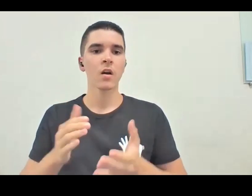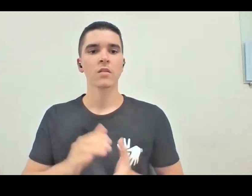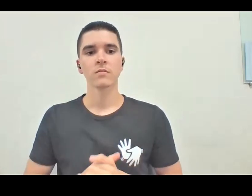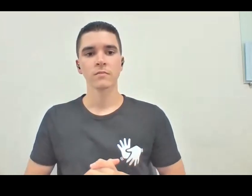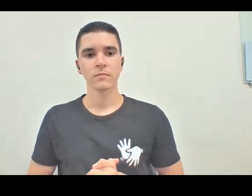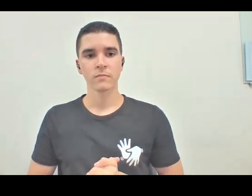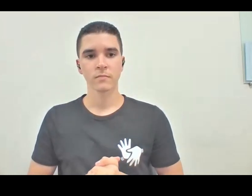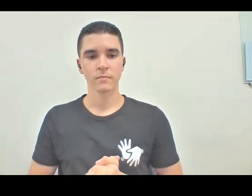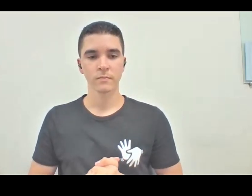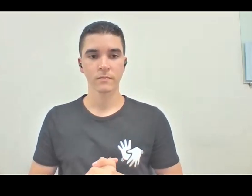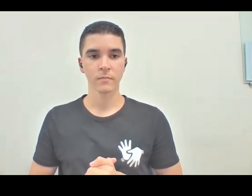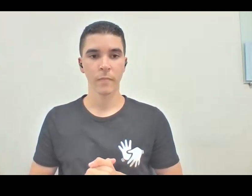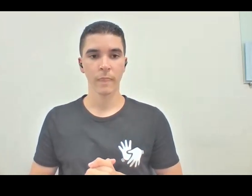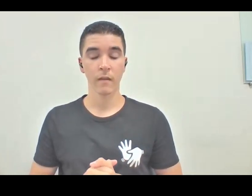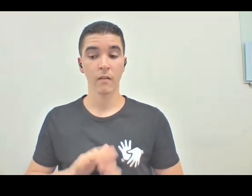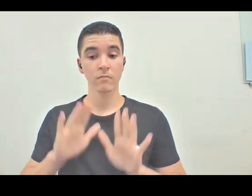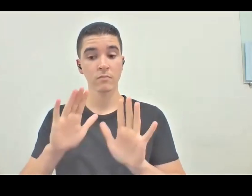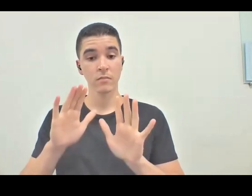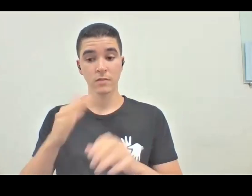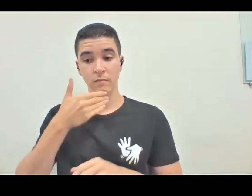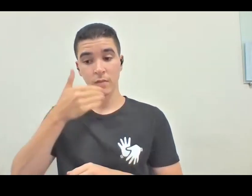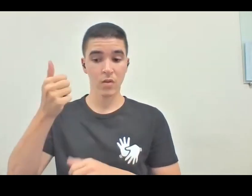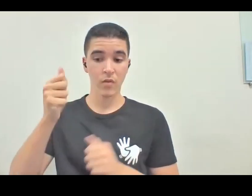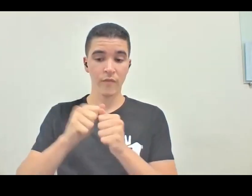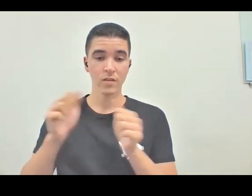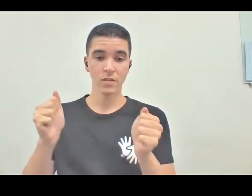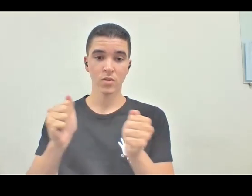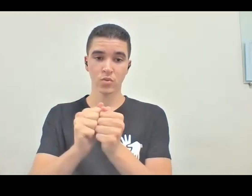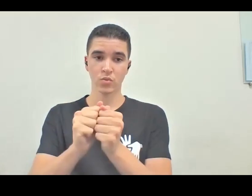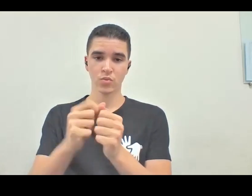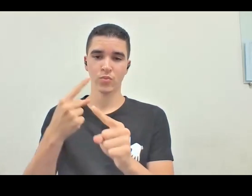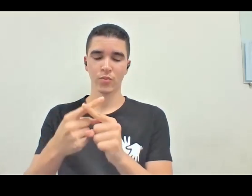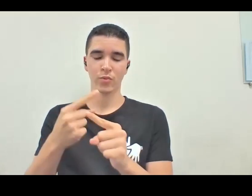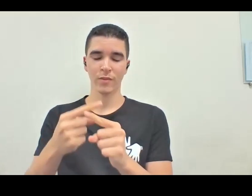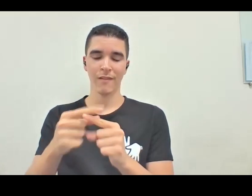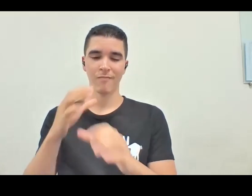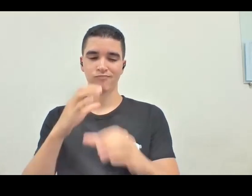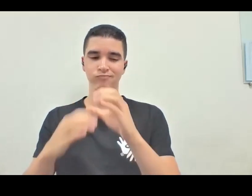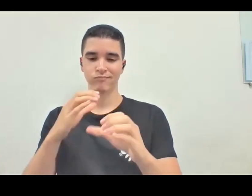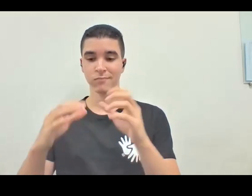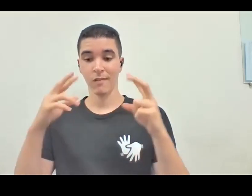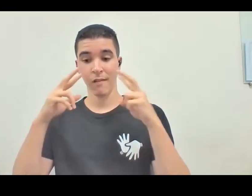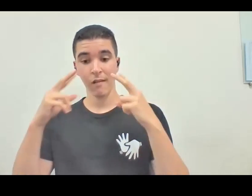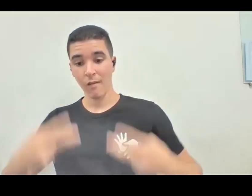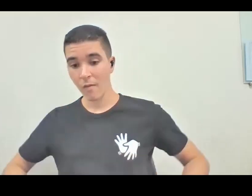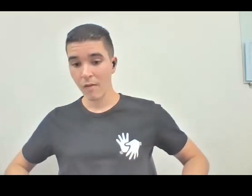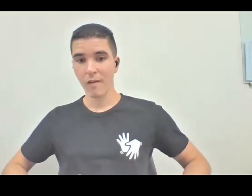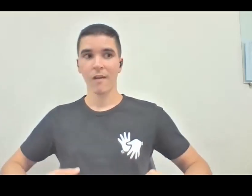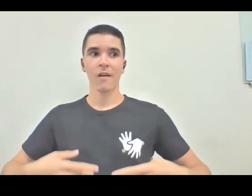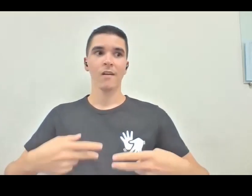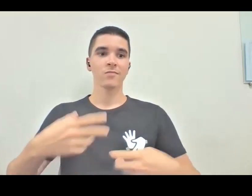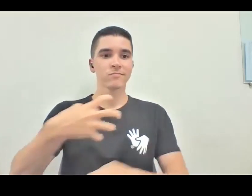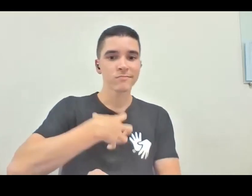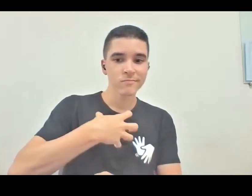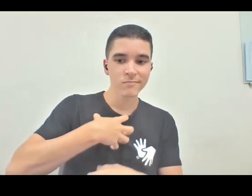mas quando a gente faz isso em conjunto, a comunicação humana, as personalidades, as